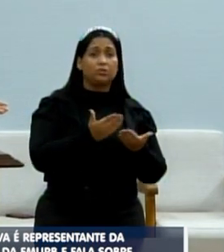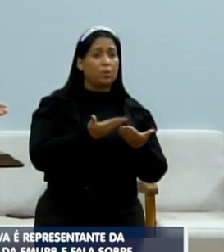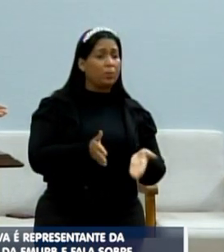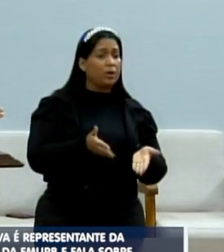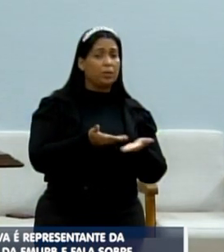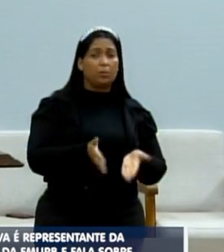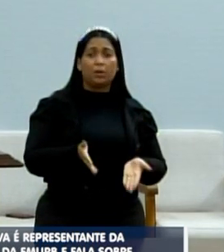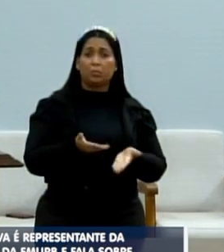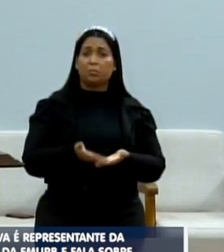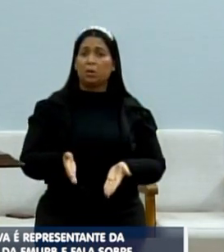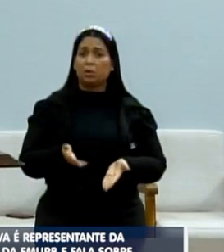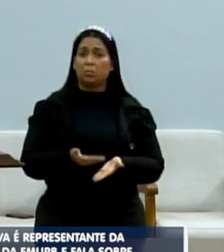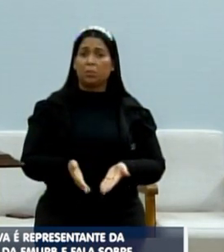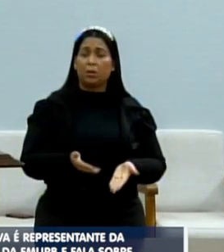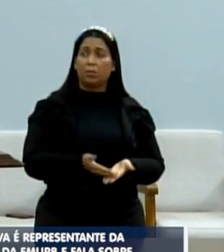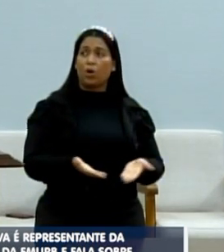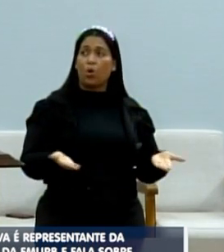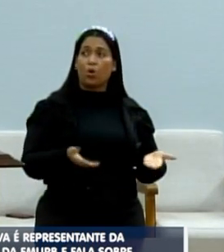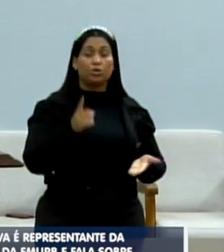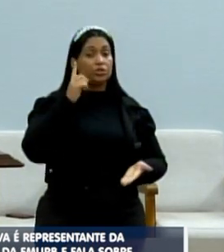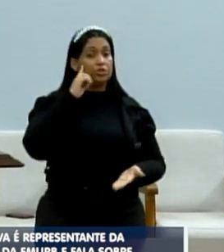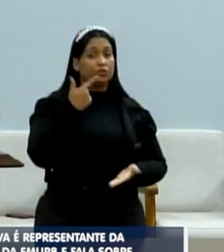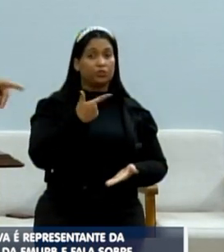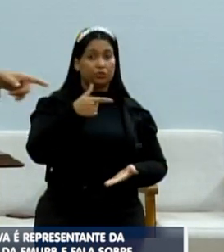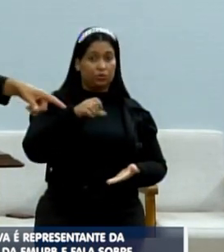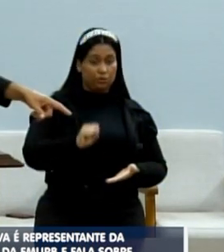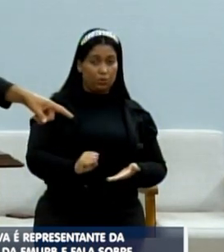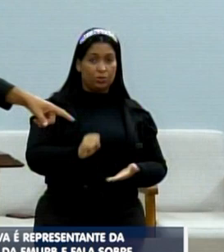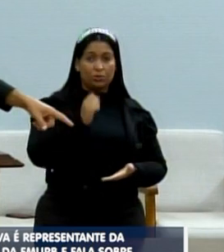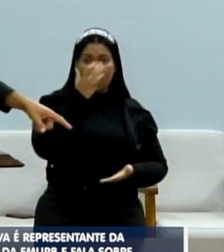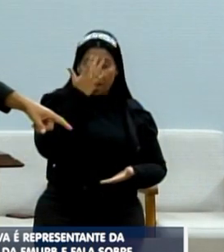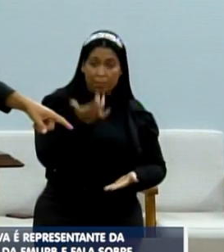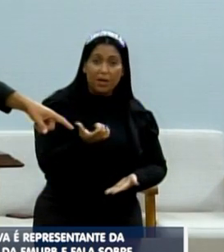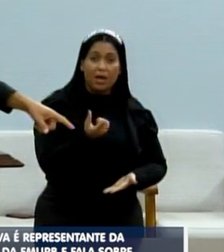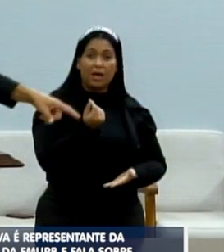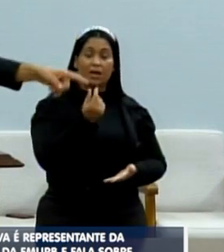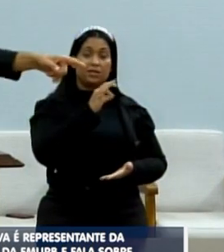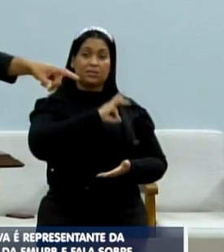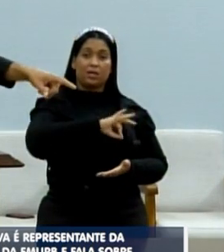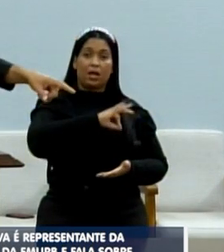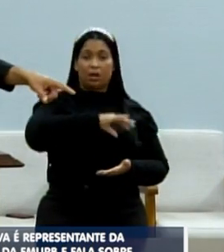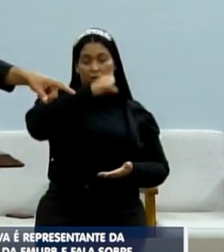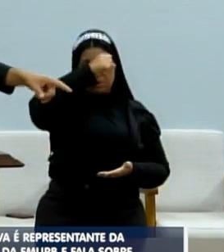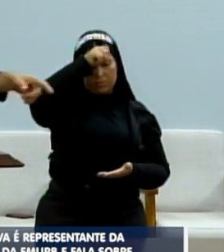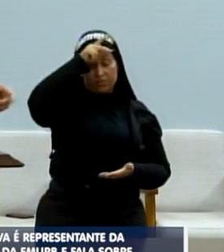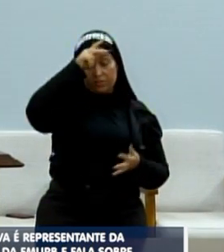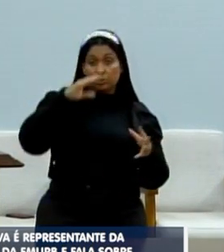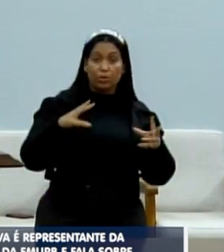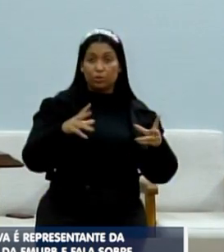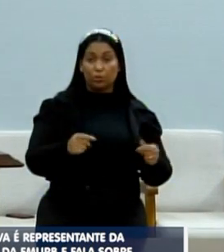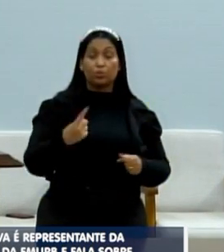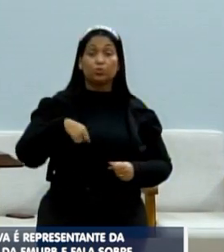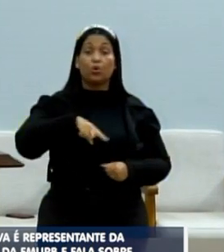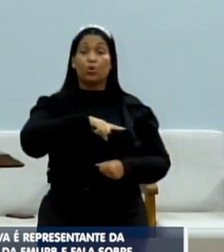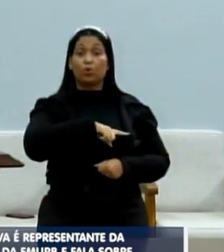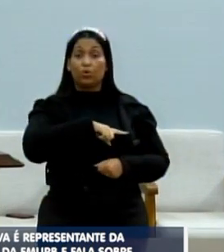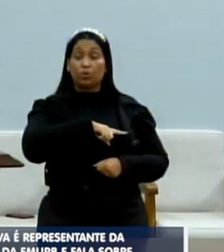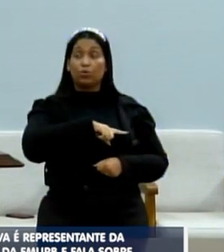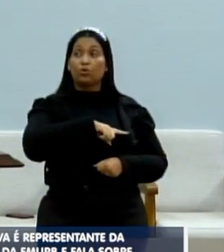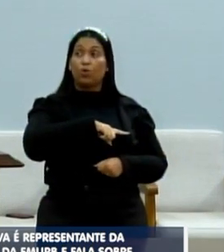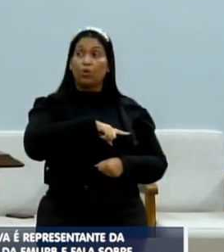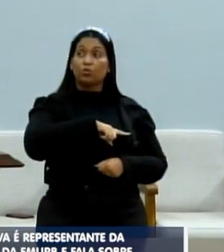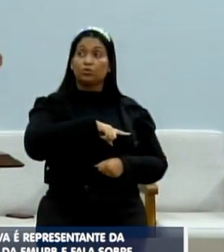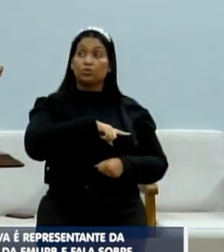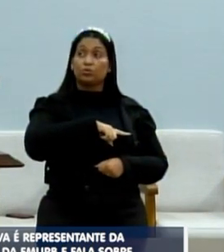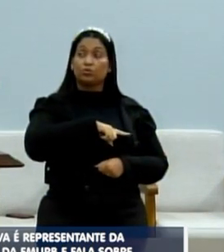de direito. Hoje é dia 28, amanhã vai cair o salário do pessoal da prefeitura e todas as repartição. O nosso foi jogado para